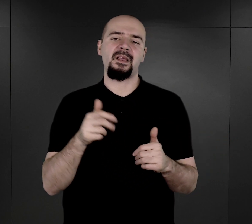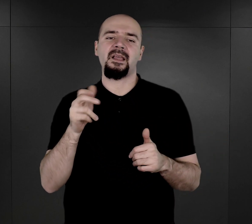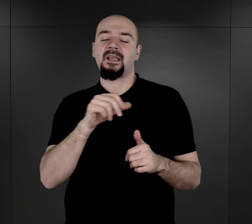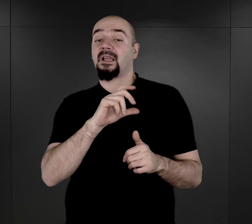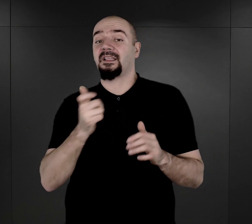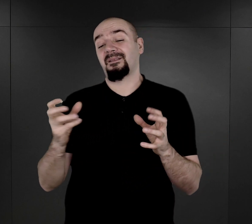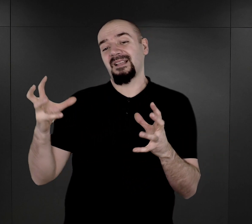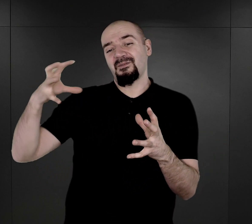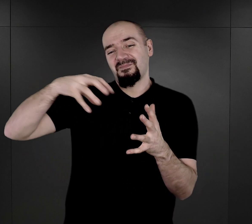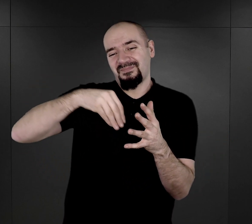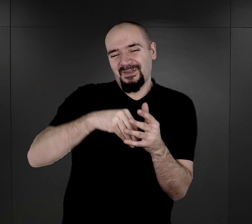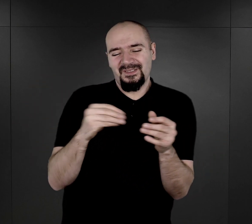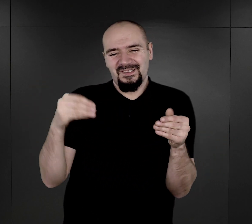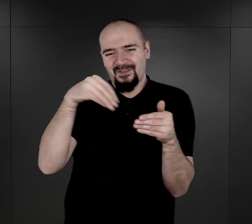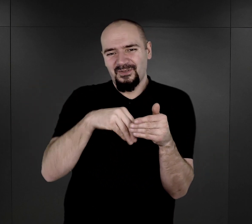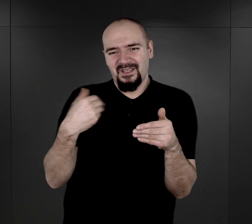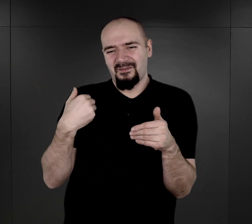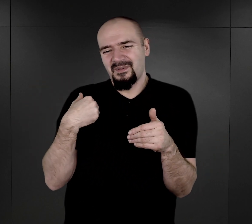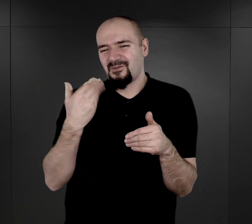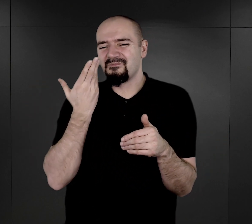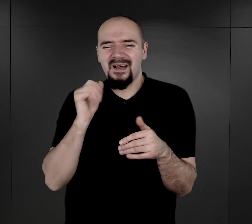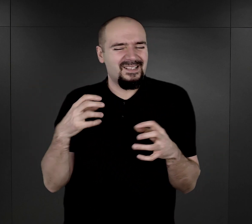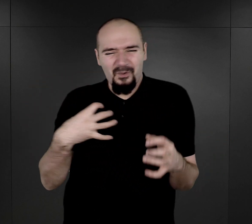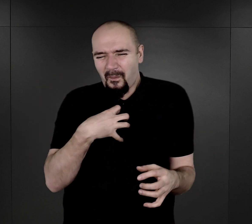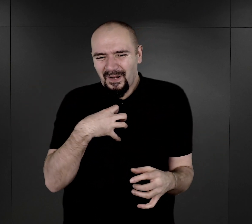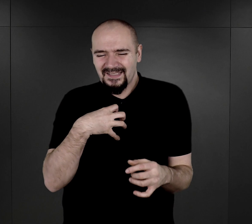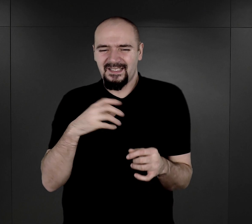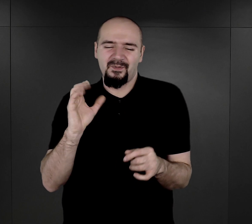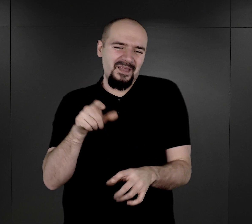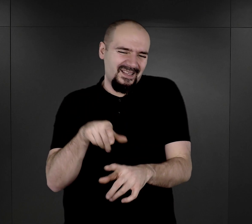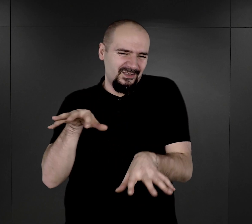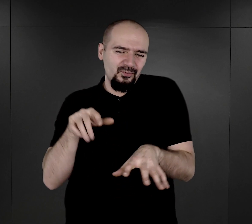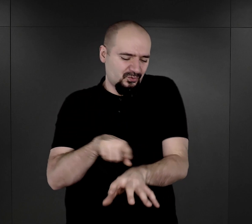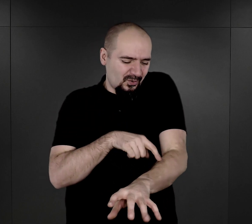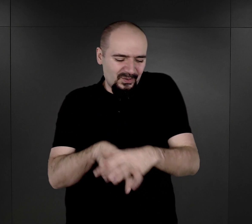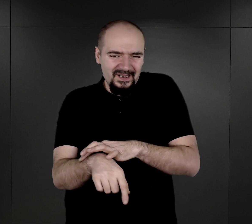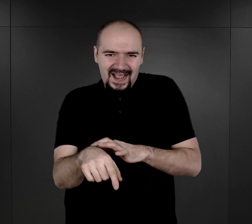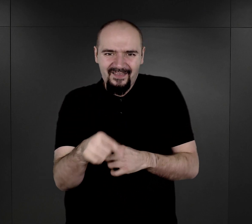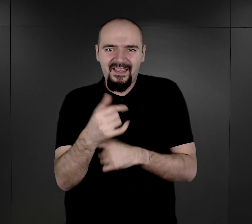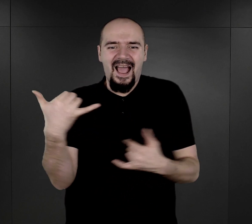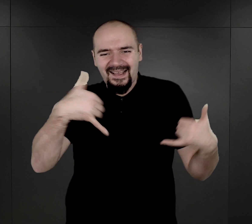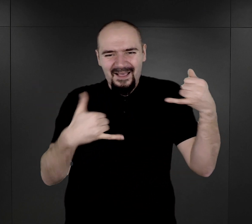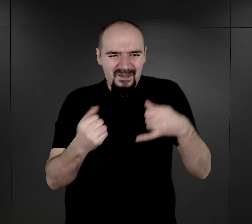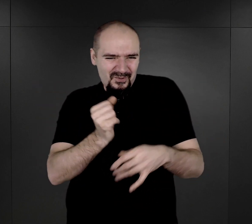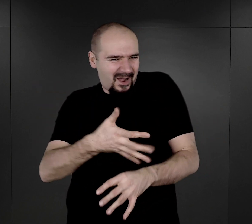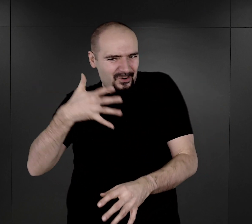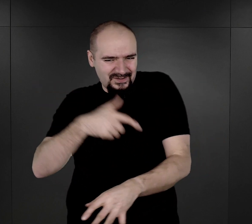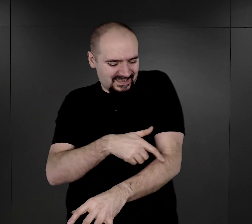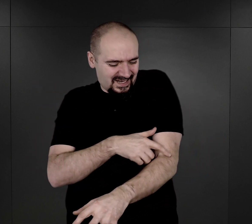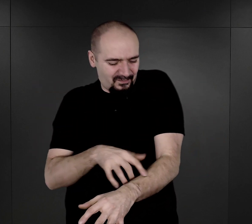zanurzania się, poddawania dezynfekcji był bardzo bolesny. Mieli po prostu wiele ran na ciele, które powodowały bolesność.